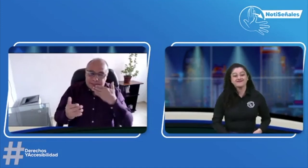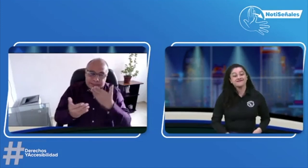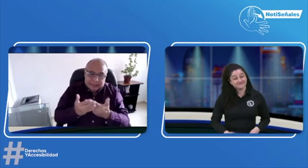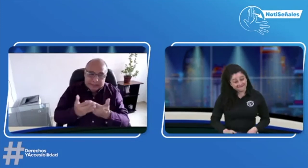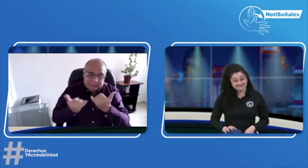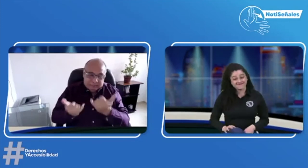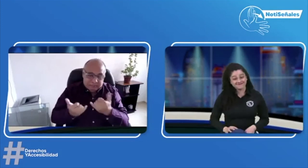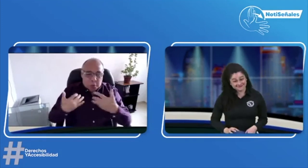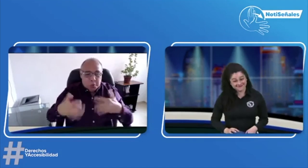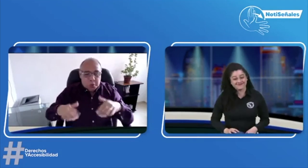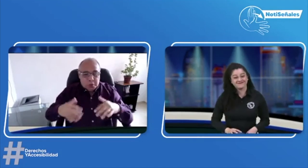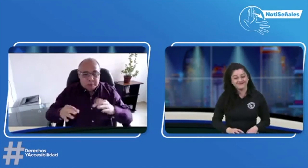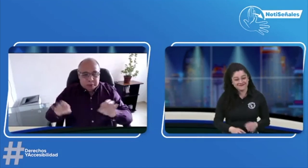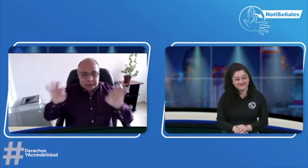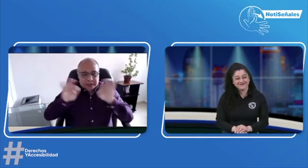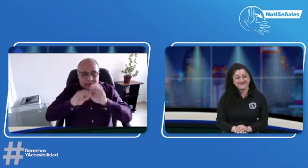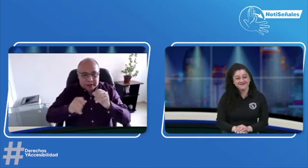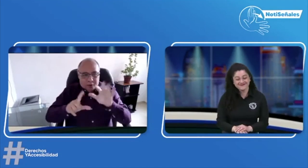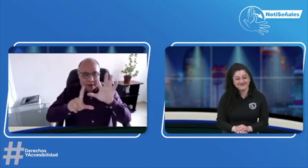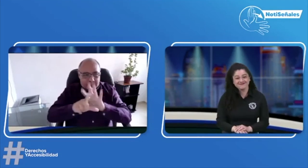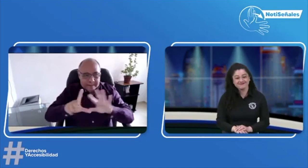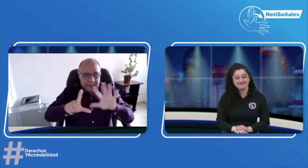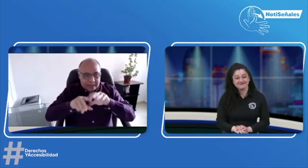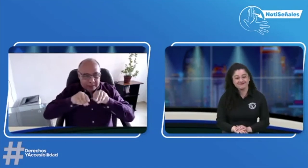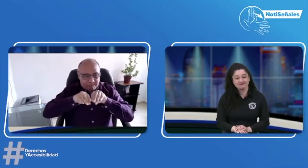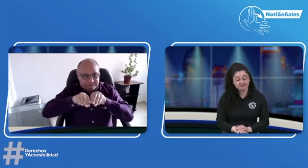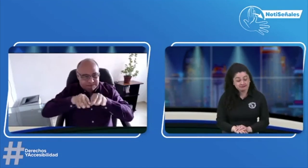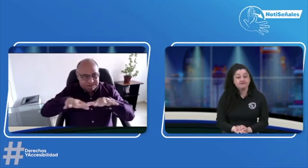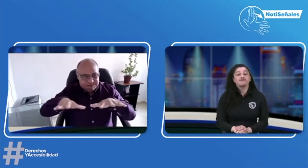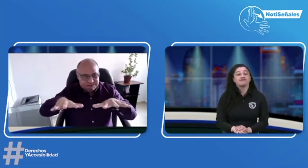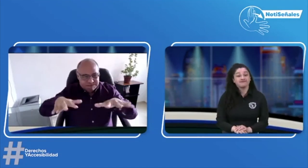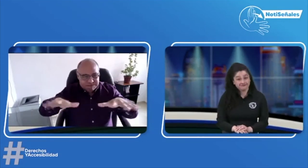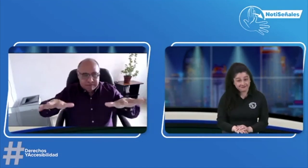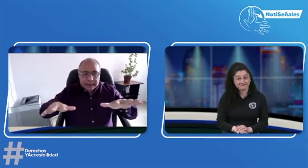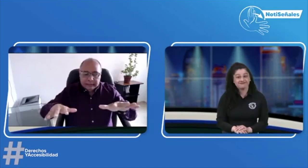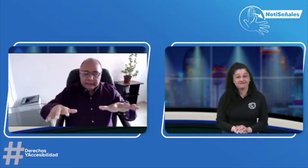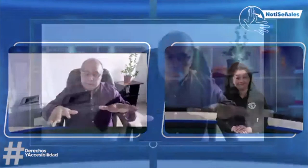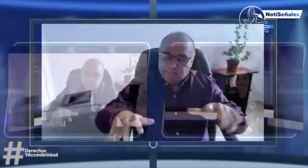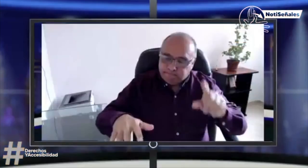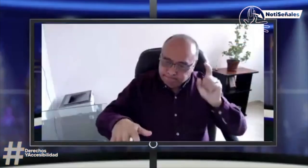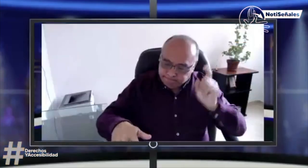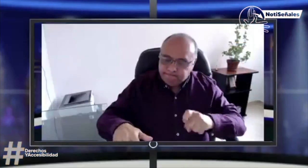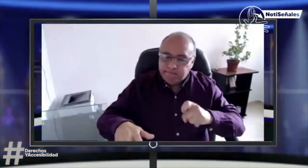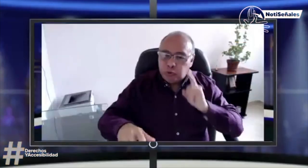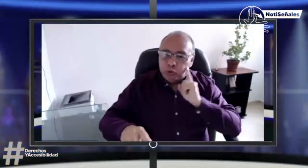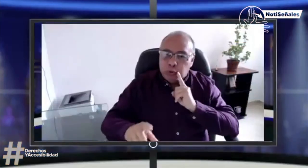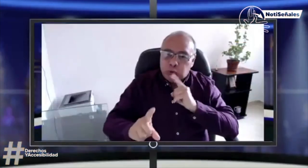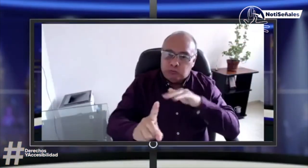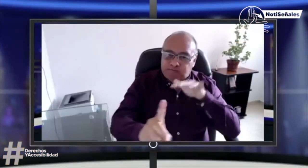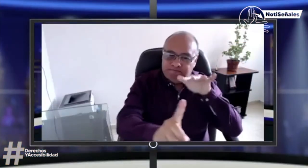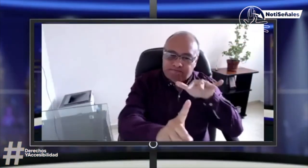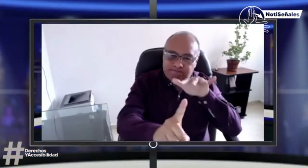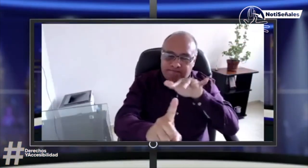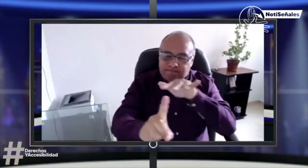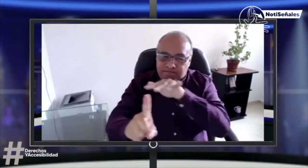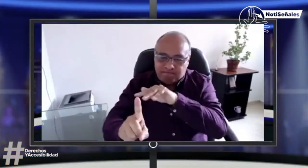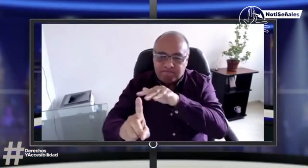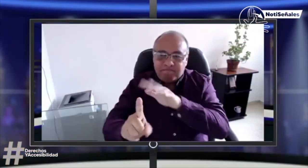Perfecto. Gracias, Paula, por esa información que nos indicas. Es importante el video que acabamos de